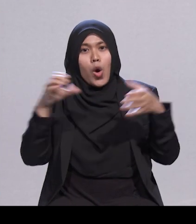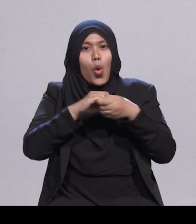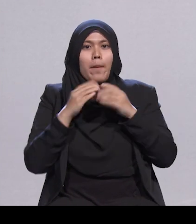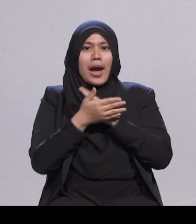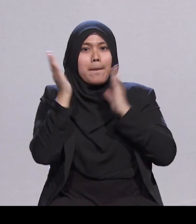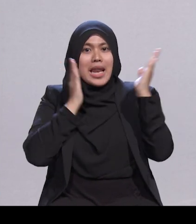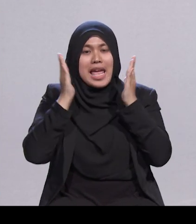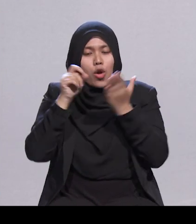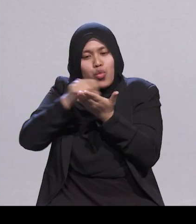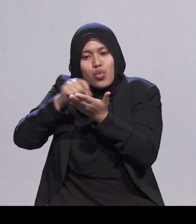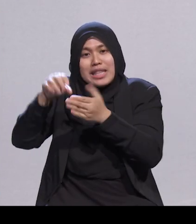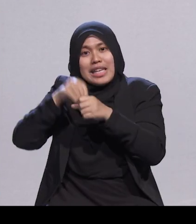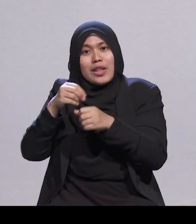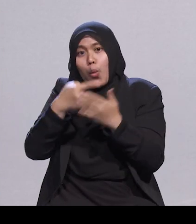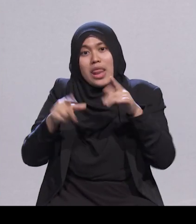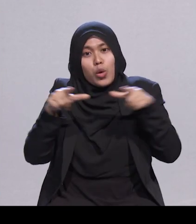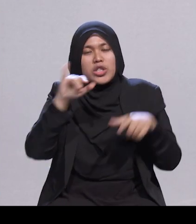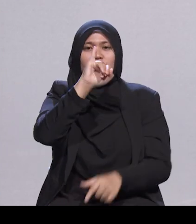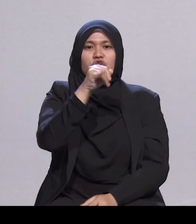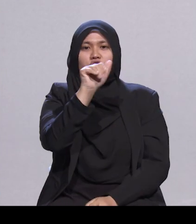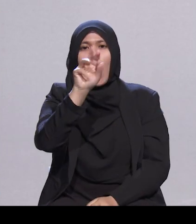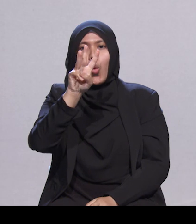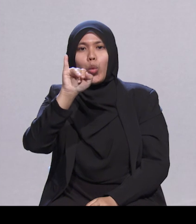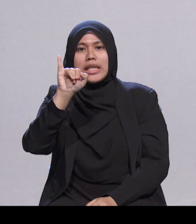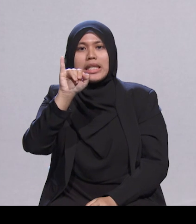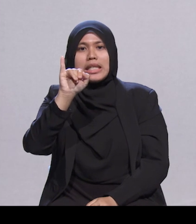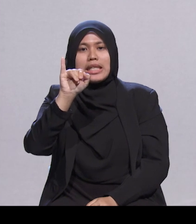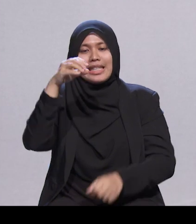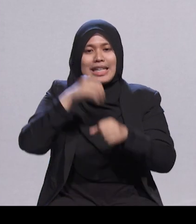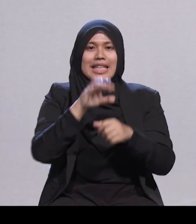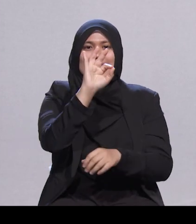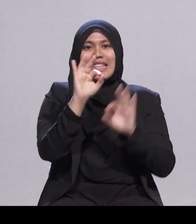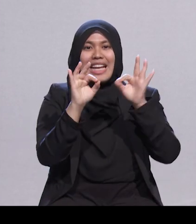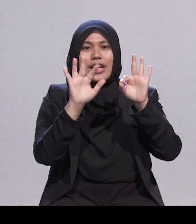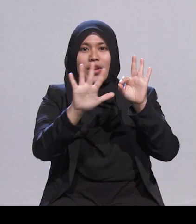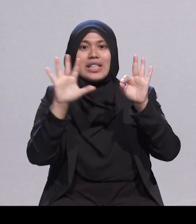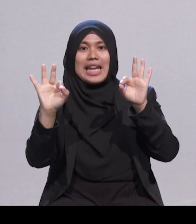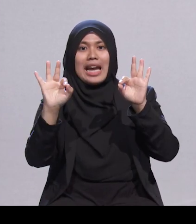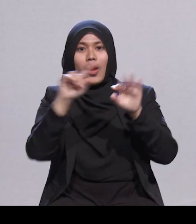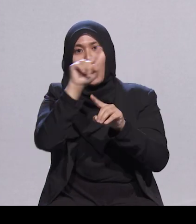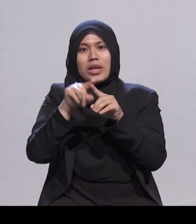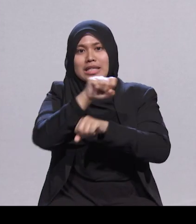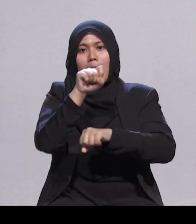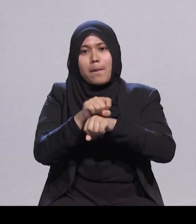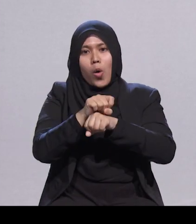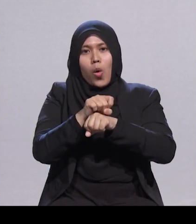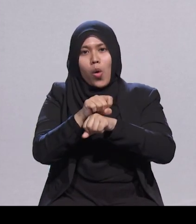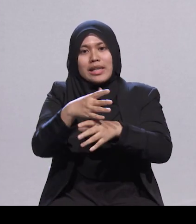Pada tahun 1959, selepas Singapura memperoleh pemerintahan sendiri, beliau dipilih